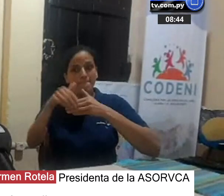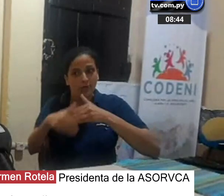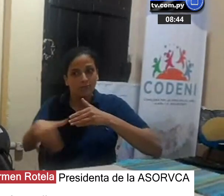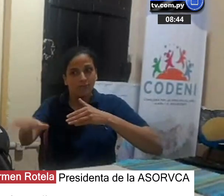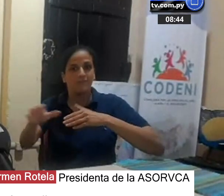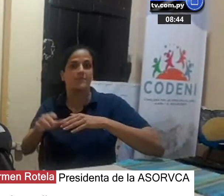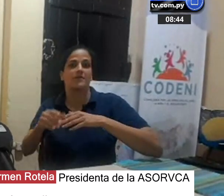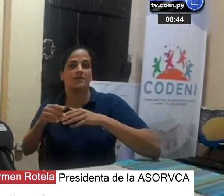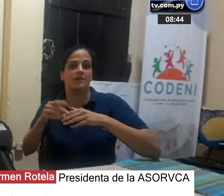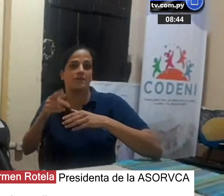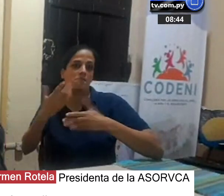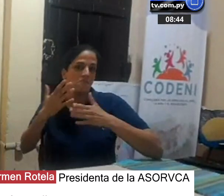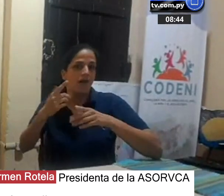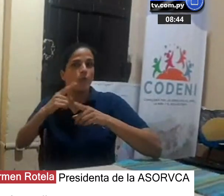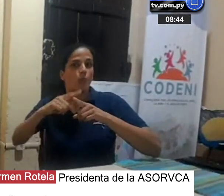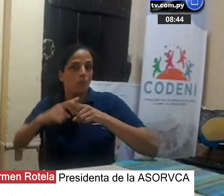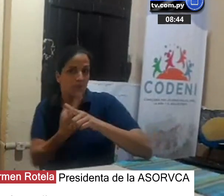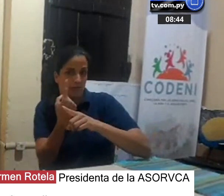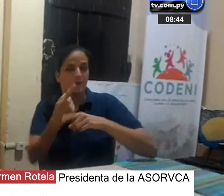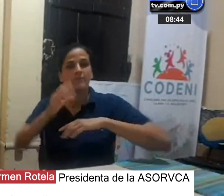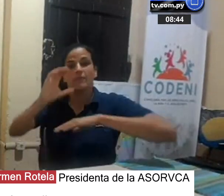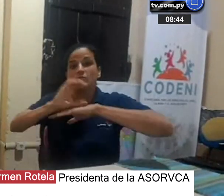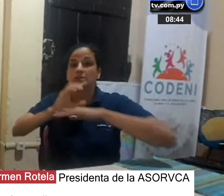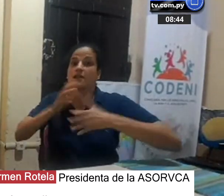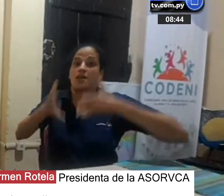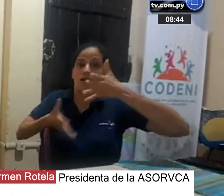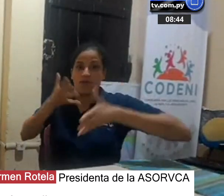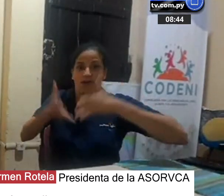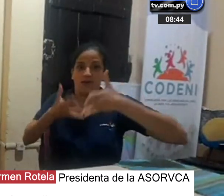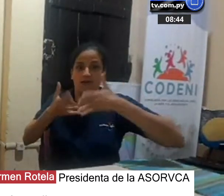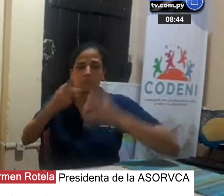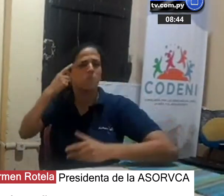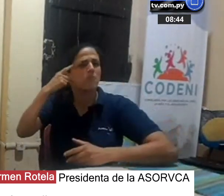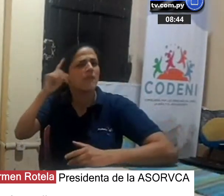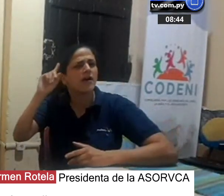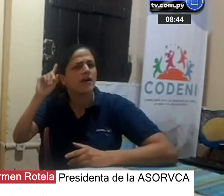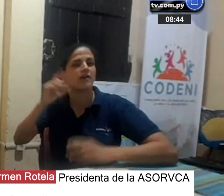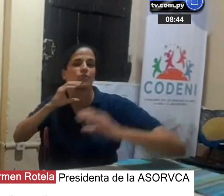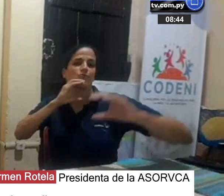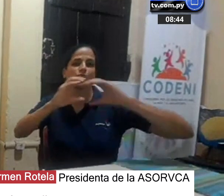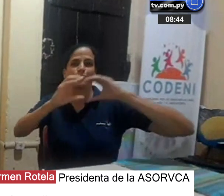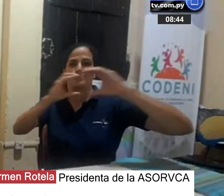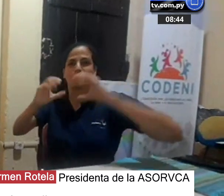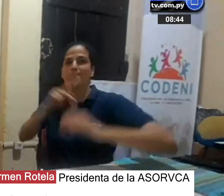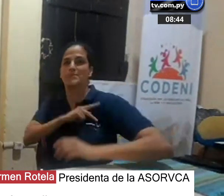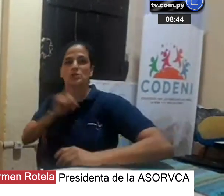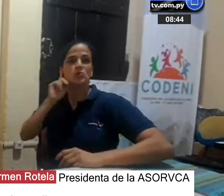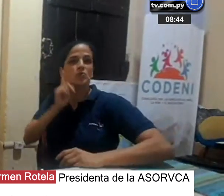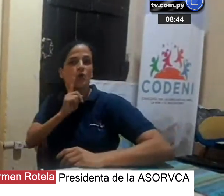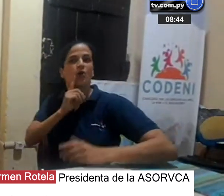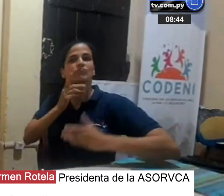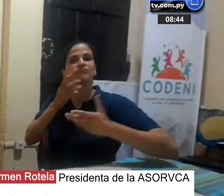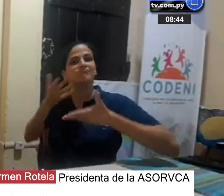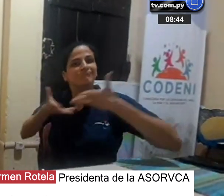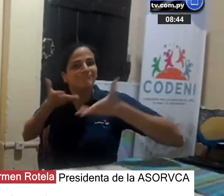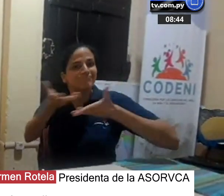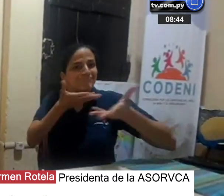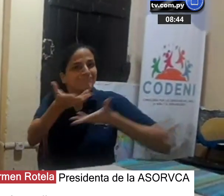Comunicamos que estamos preparando el curso de lengua de señas para mejorar la comunicación entre